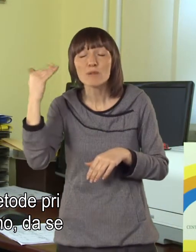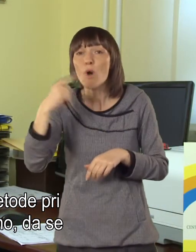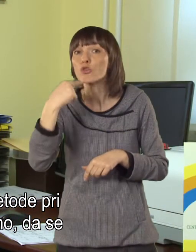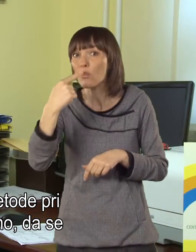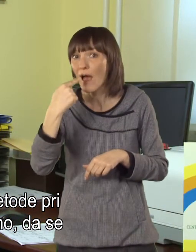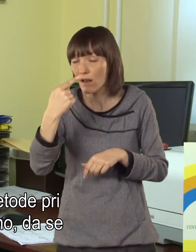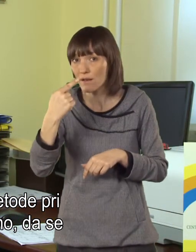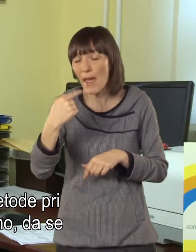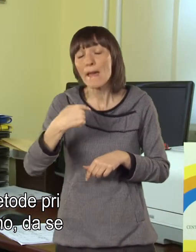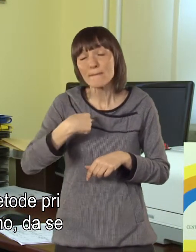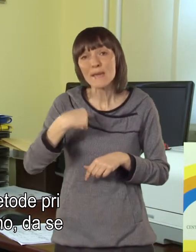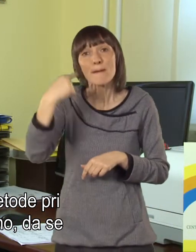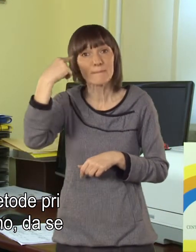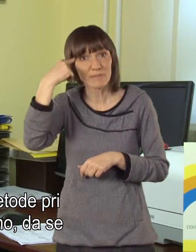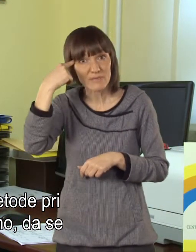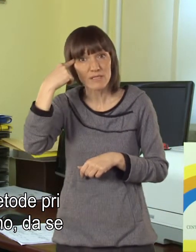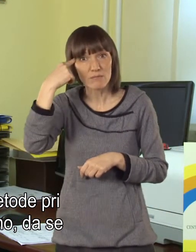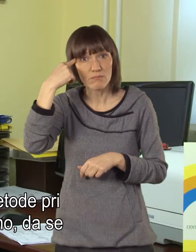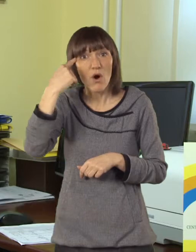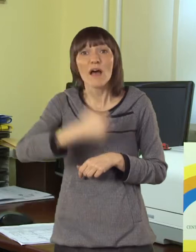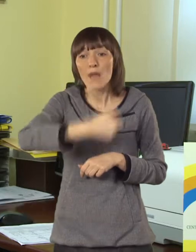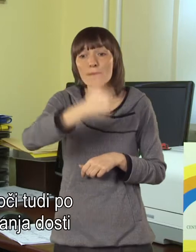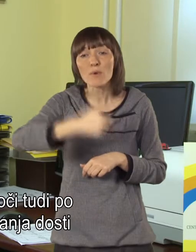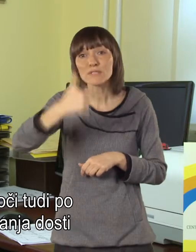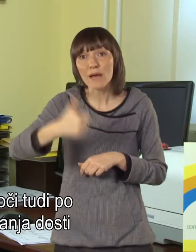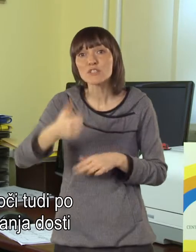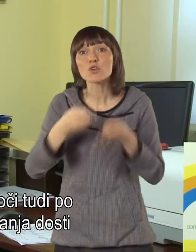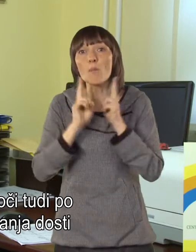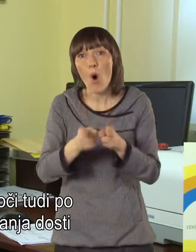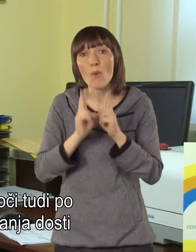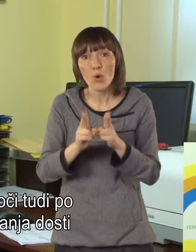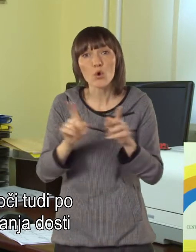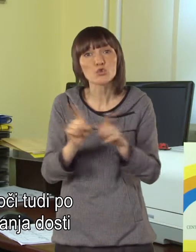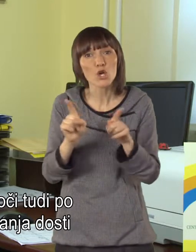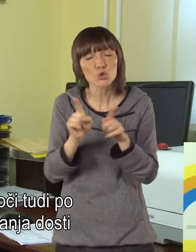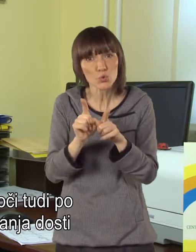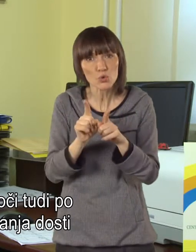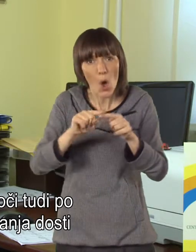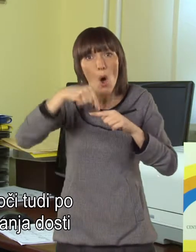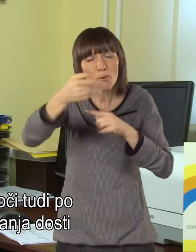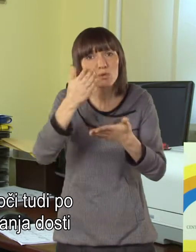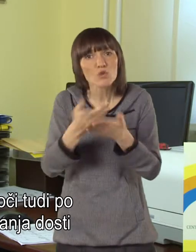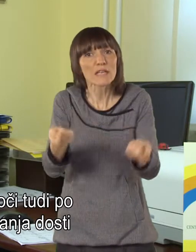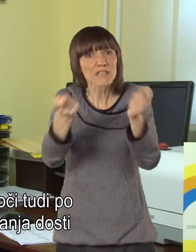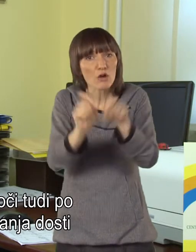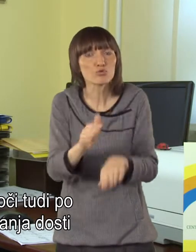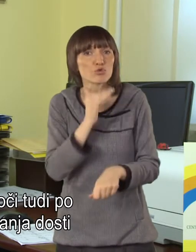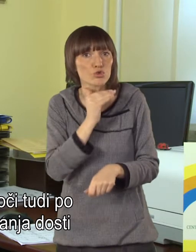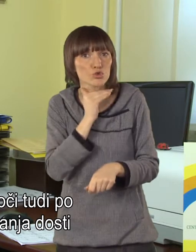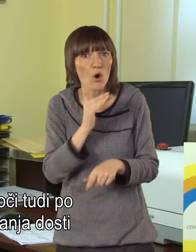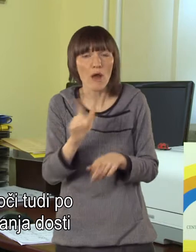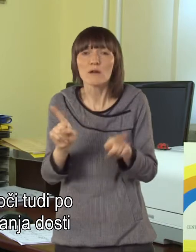rehabilitaciji menimo, da se posameznikom omogoča tudi po zaključku izobraževanja